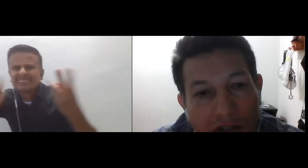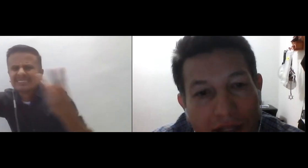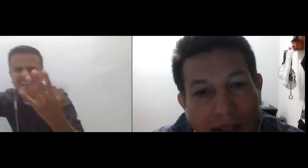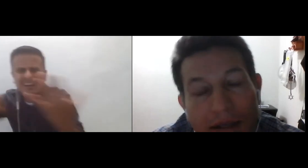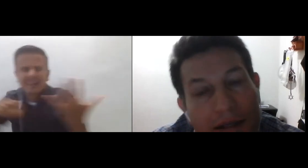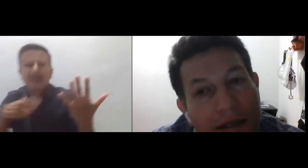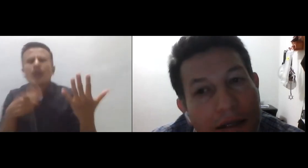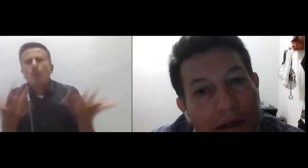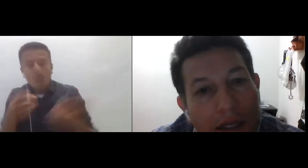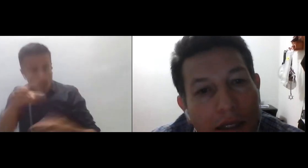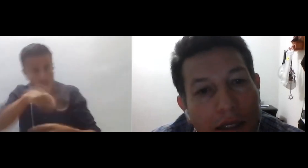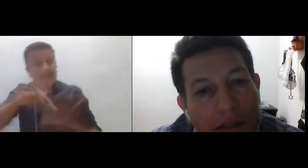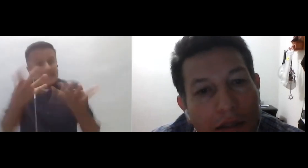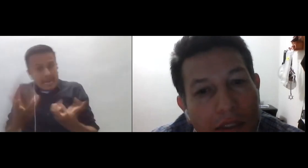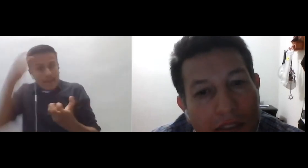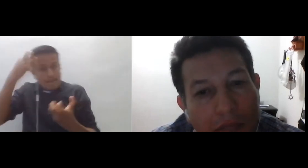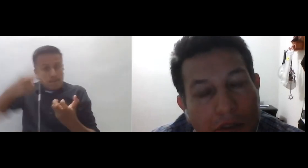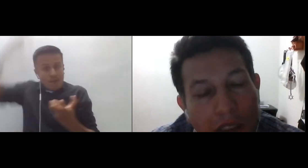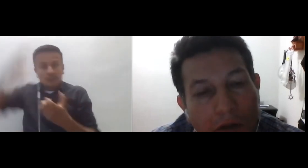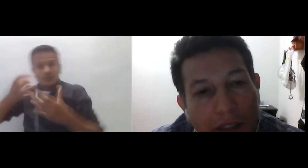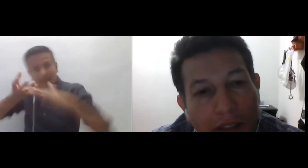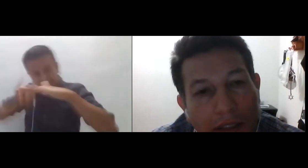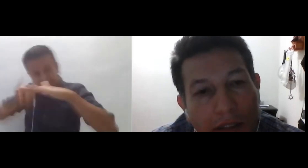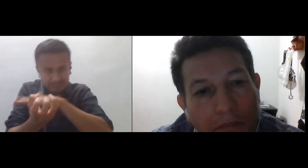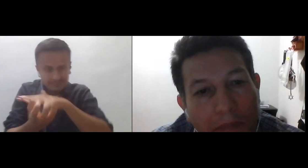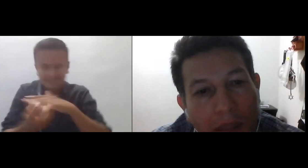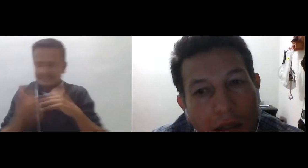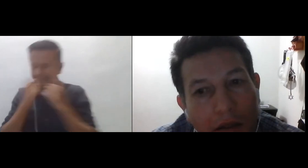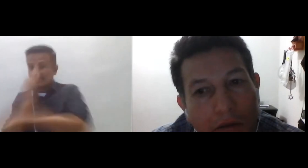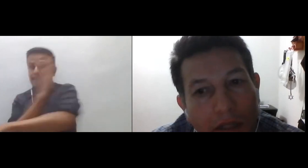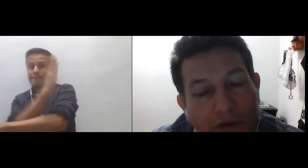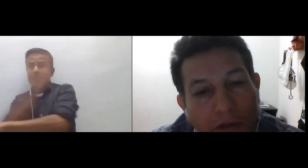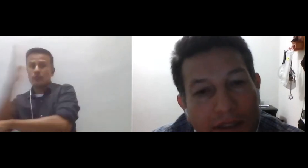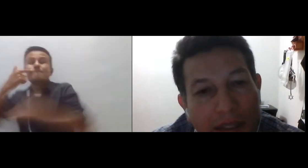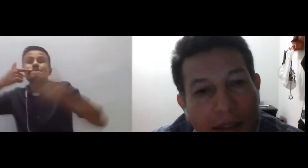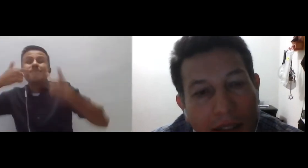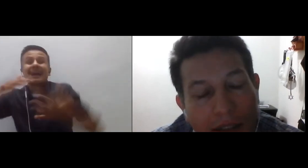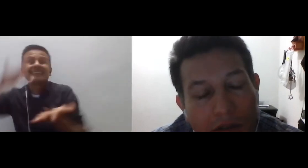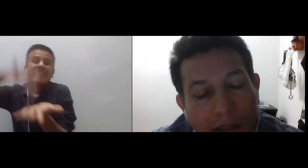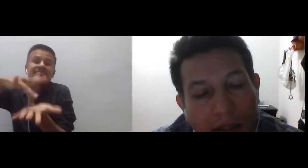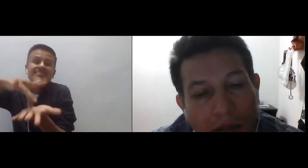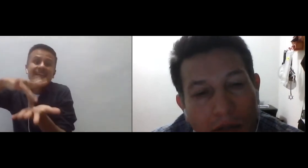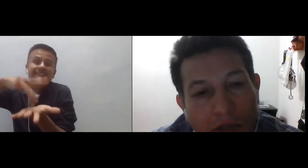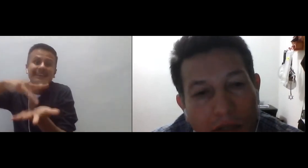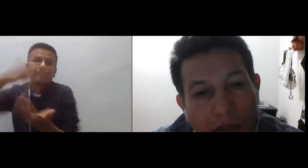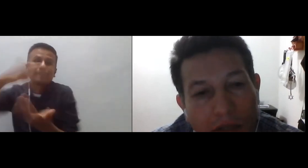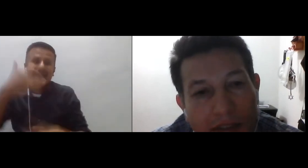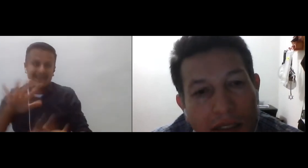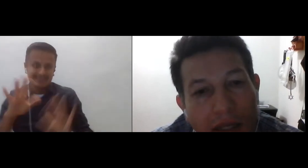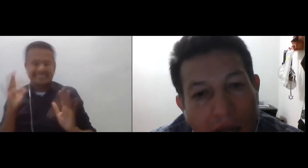Creo que estamos en deuda y creo que una de las formas de ir solventando eso es abrir